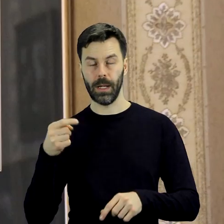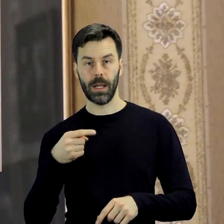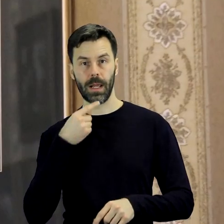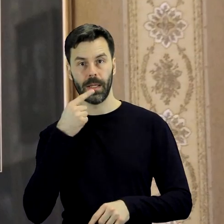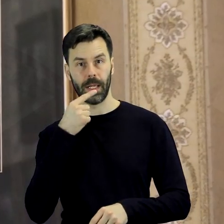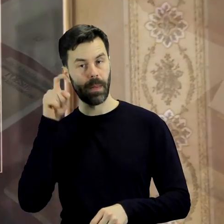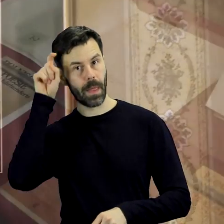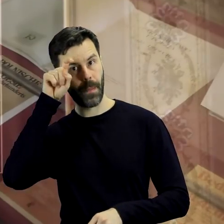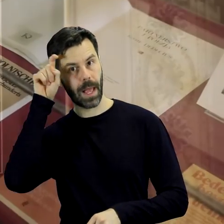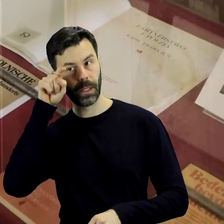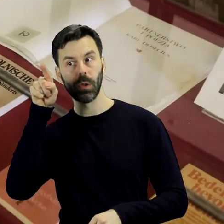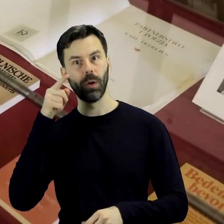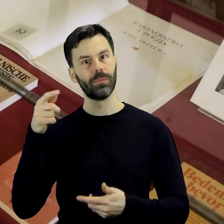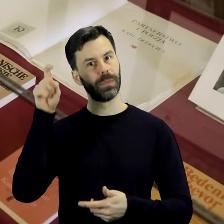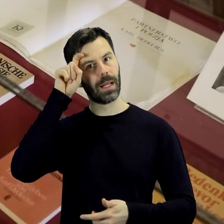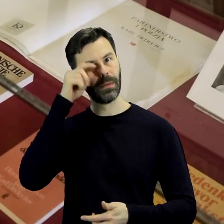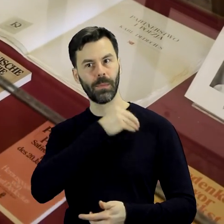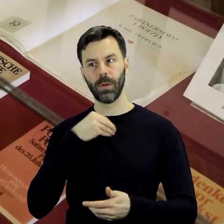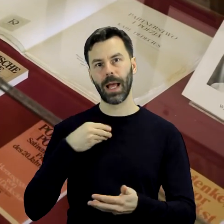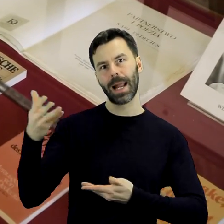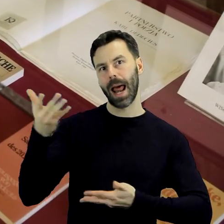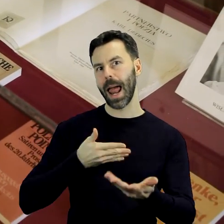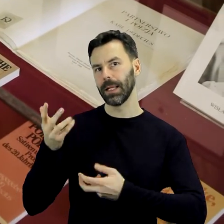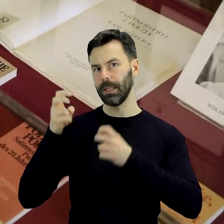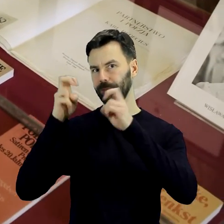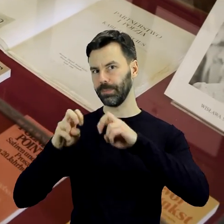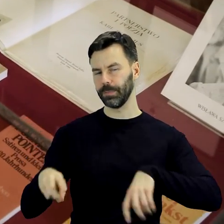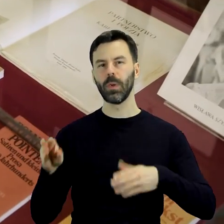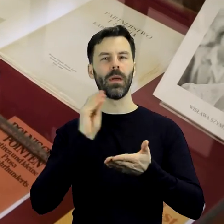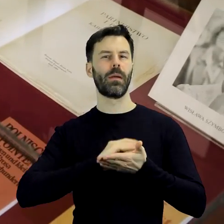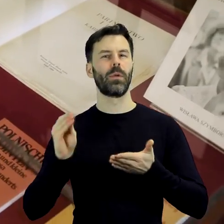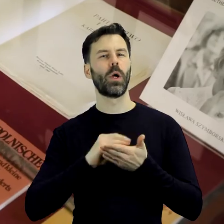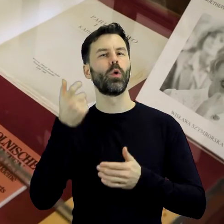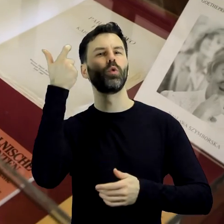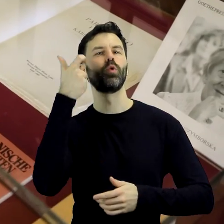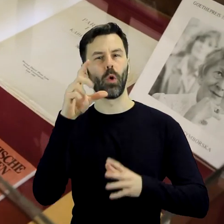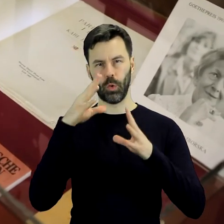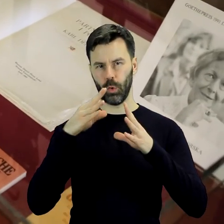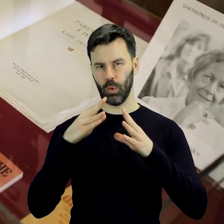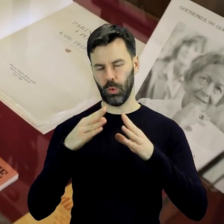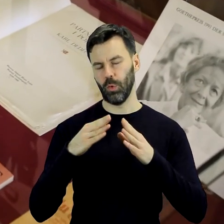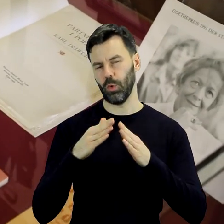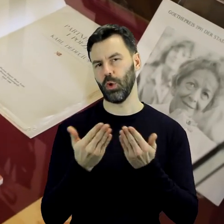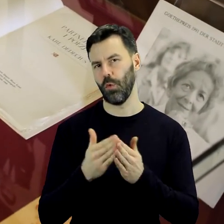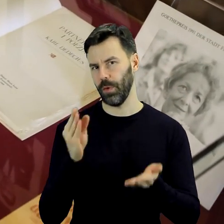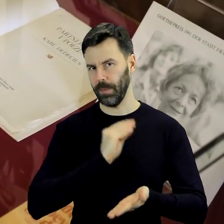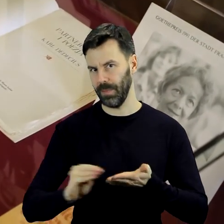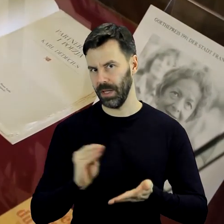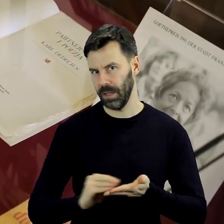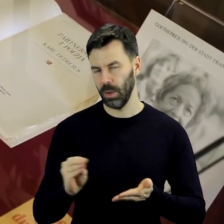polskim i niemieckim. Opublikował ponad 100 pozycji książkowych, w tym liczne antologie, książki poetyckie